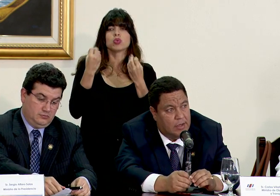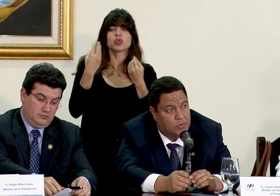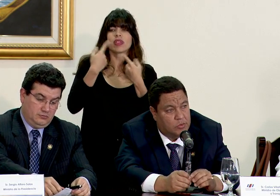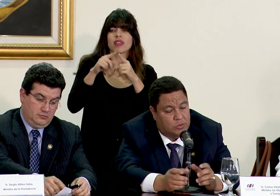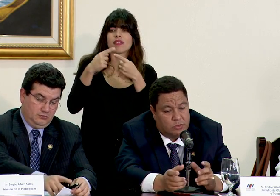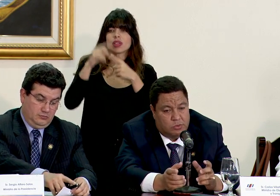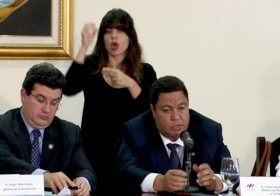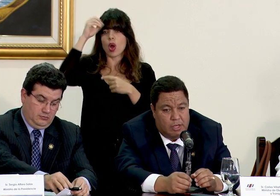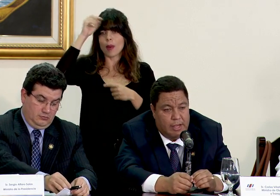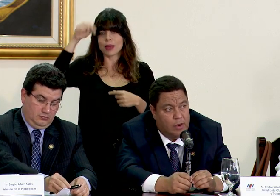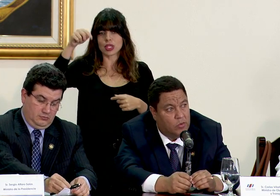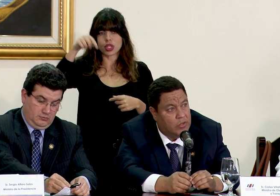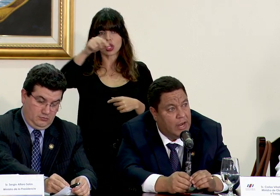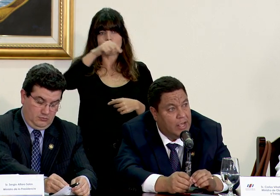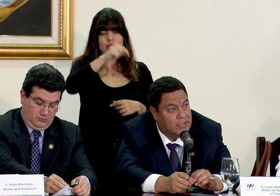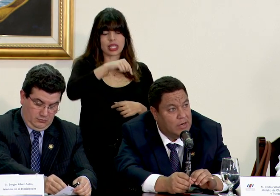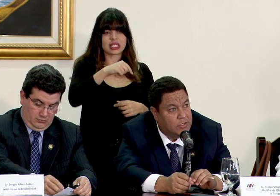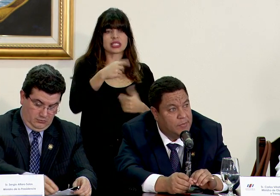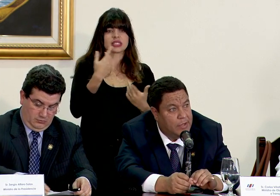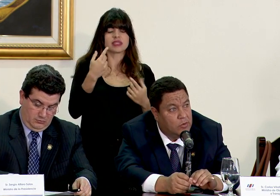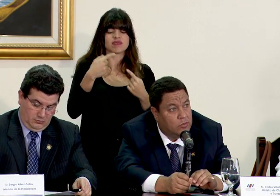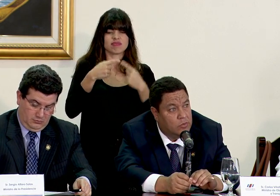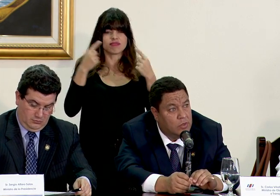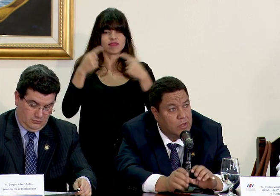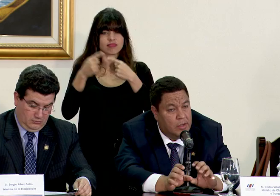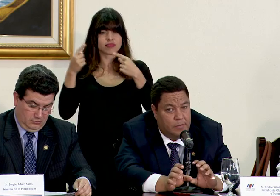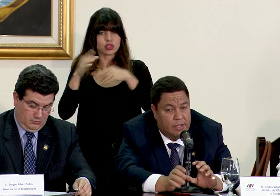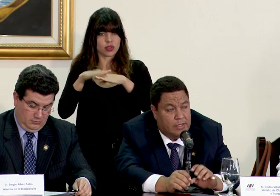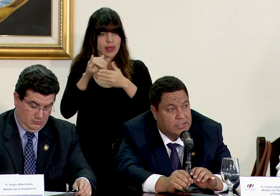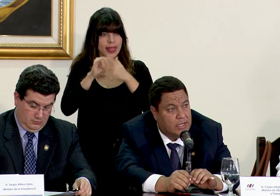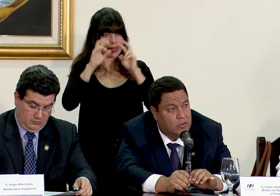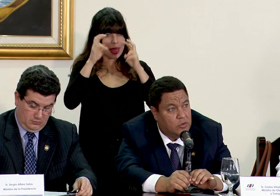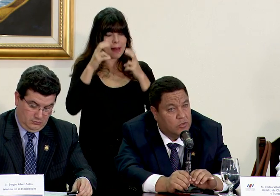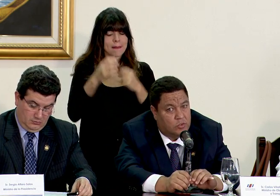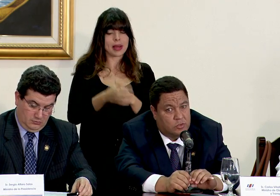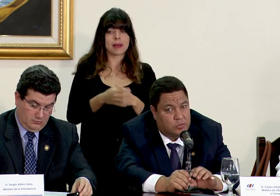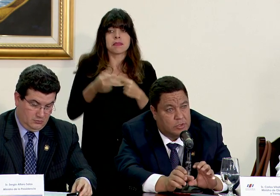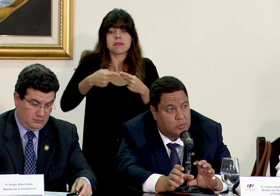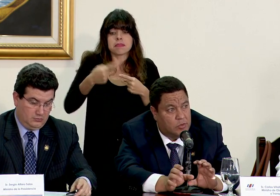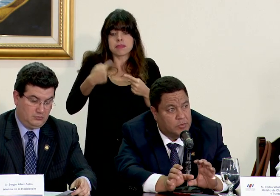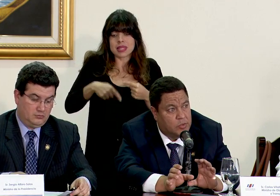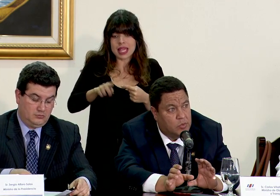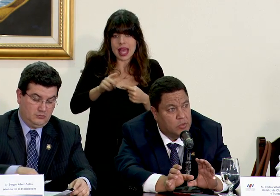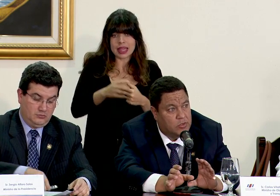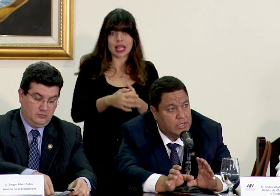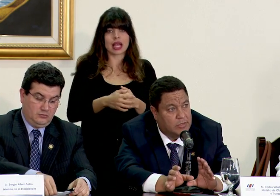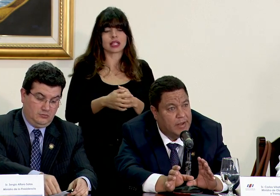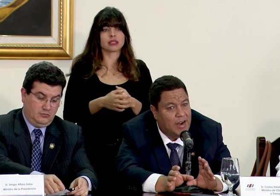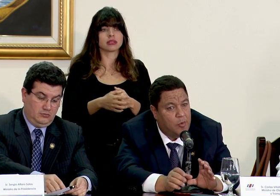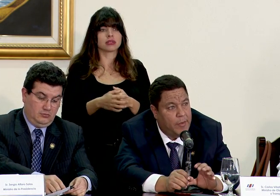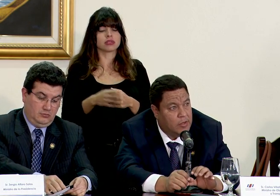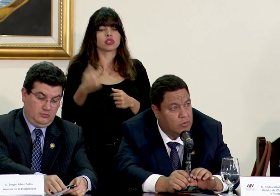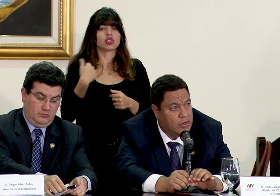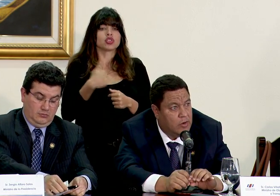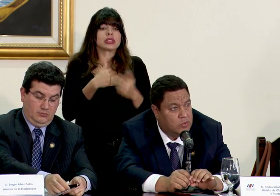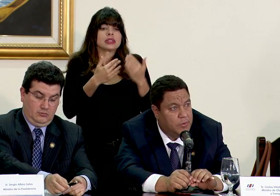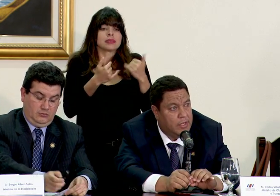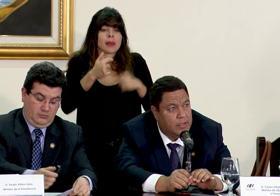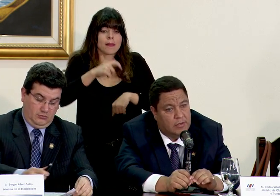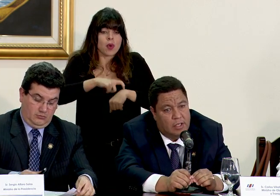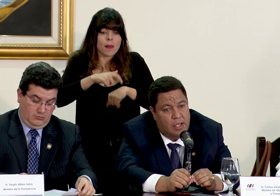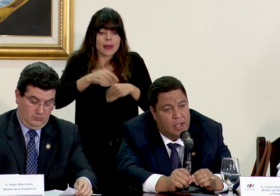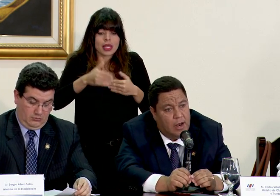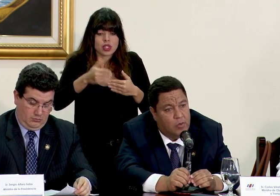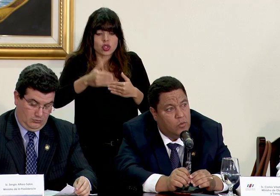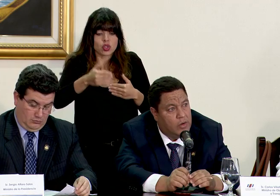digamos encontradas al respecto mientras tanto nosotros pues somos respetuosos de esperar el momento en que nos